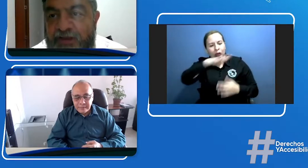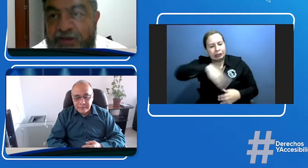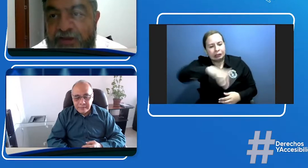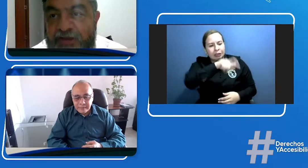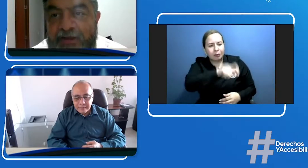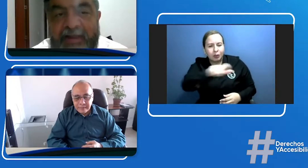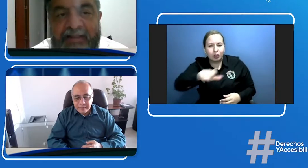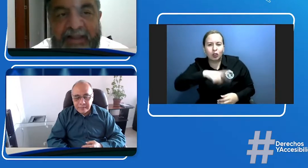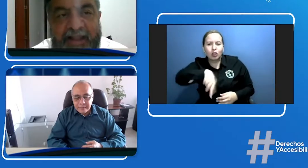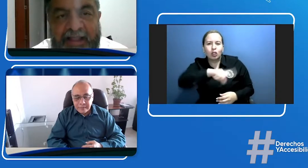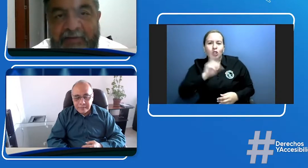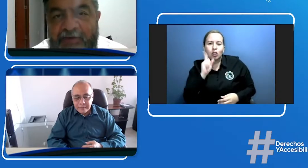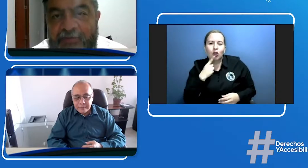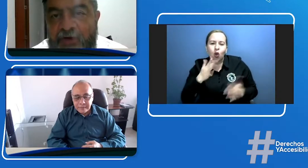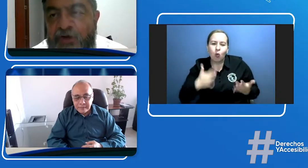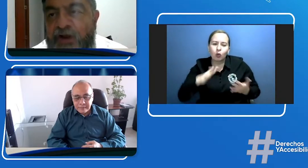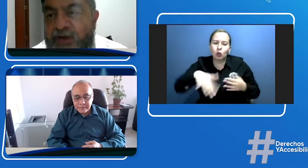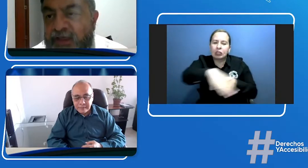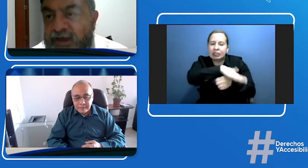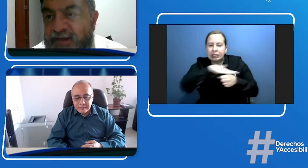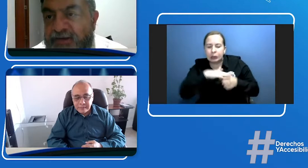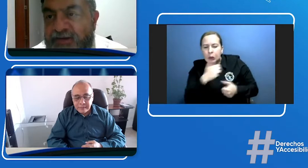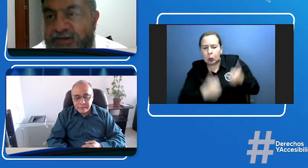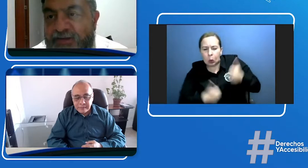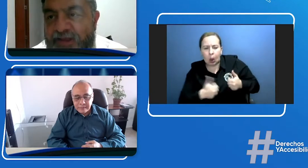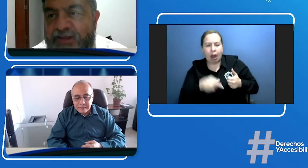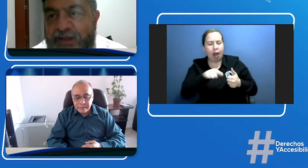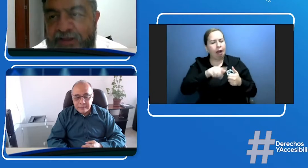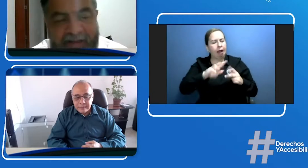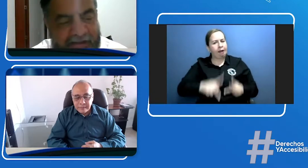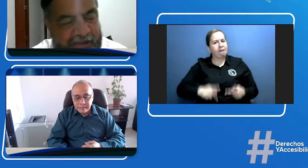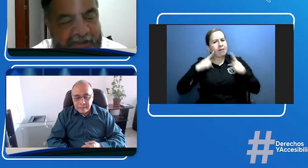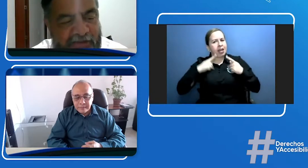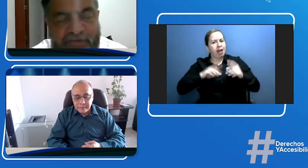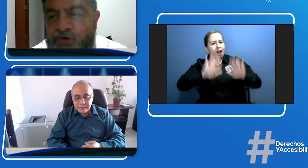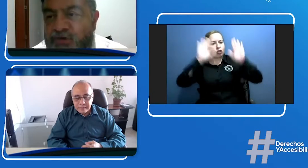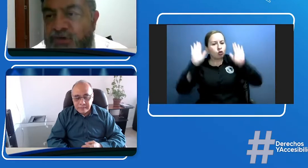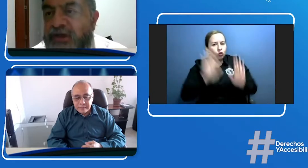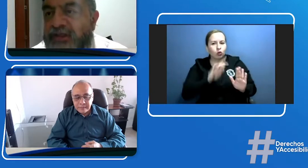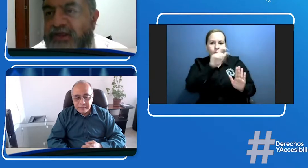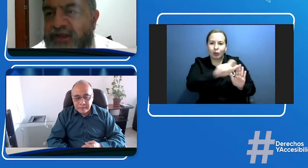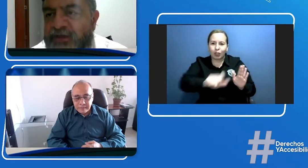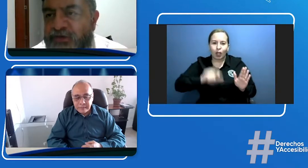tratar de ver un poco la vida desde esos ojos distintos.